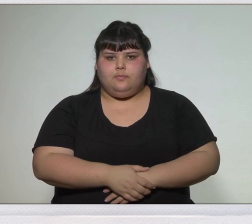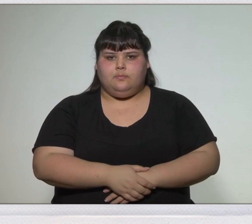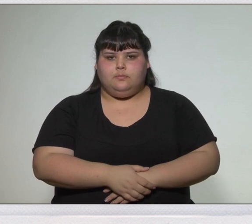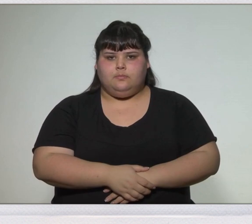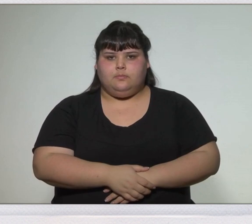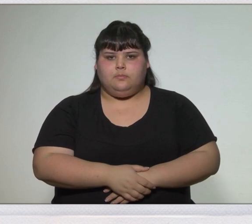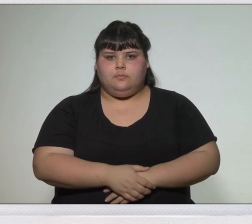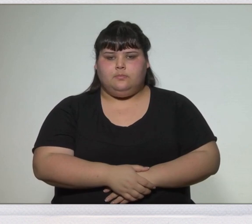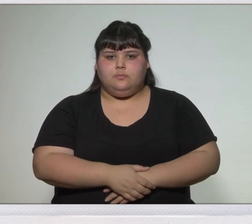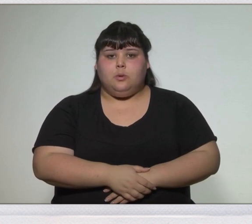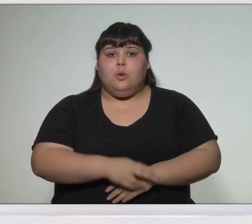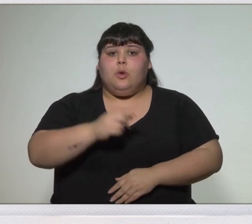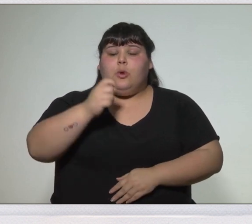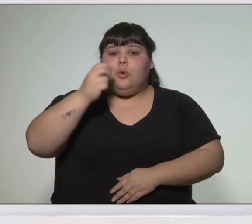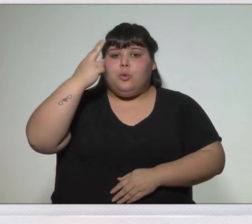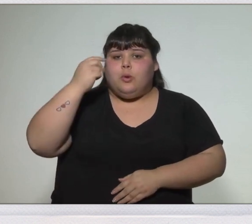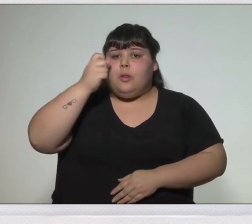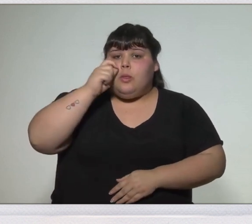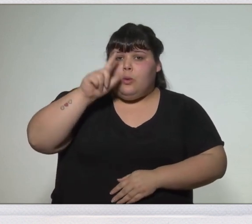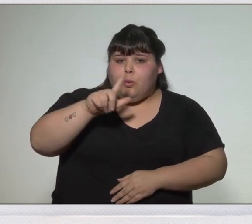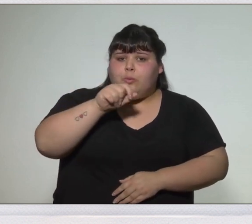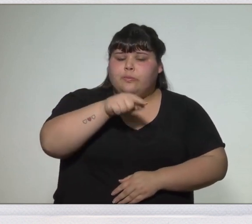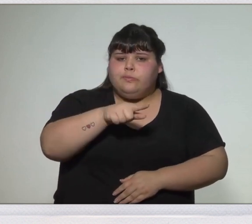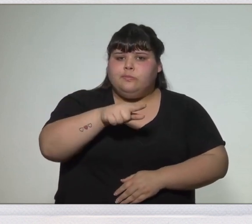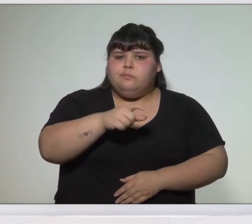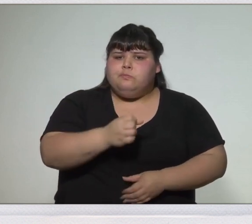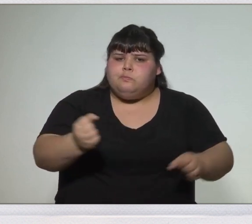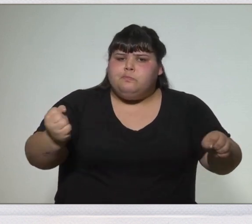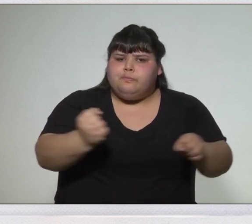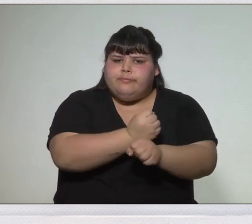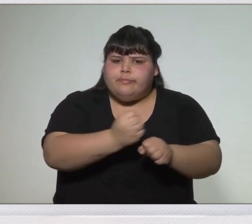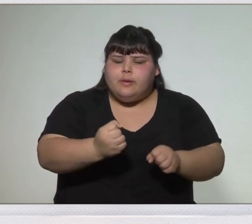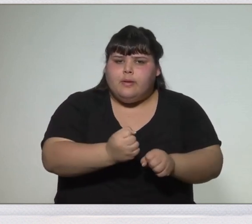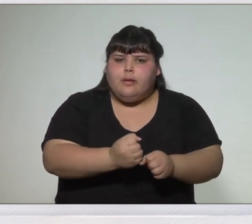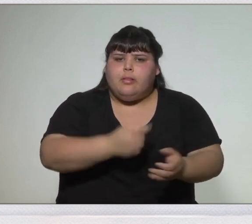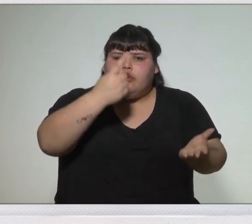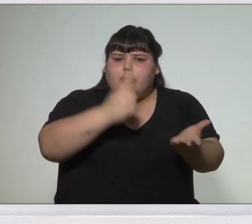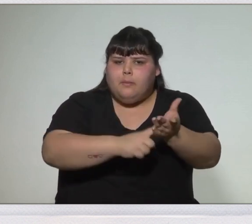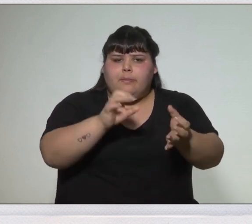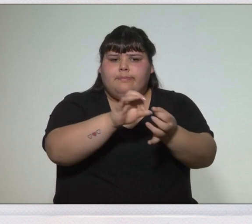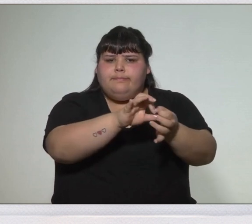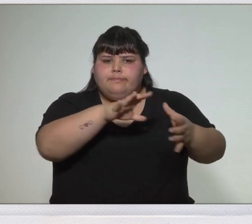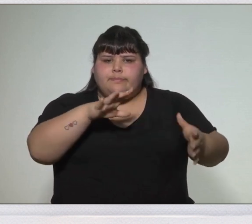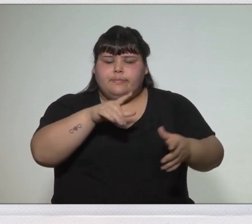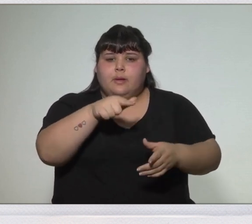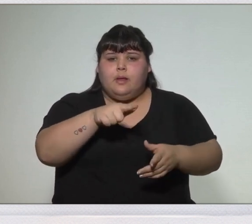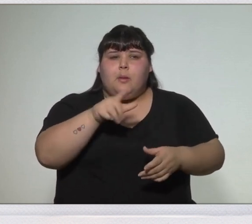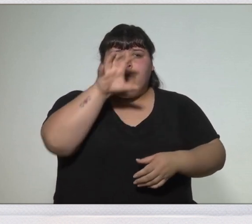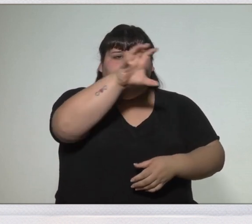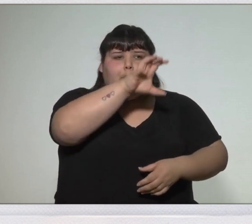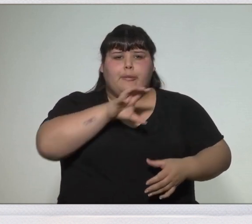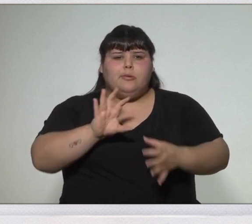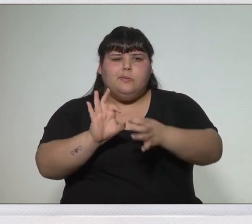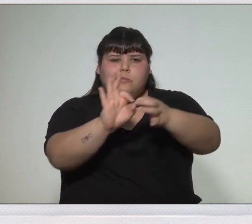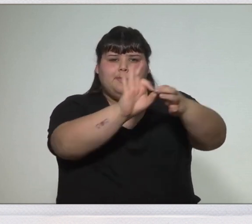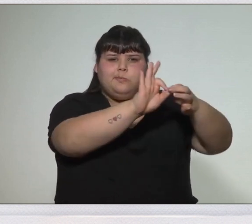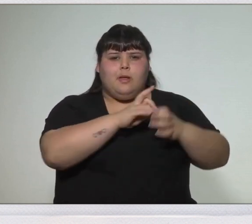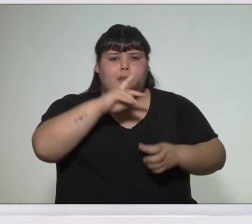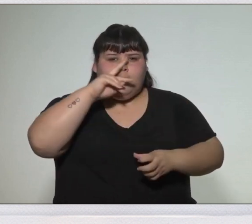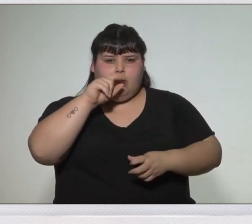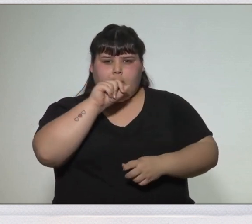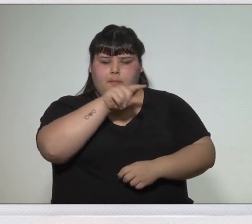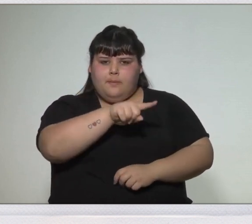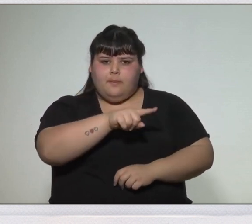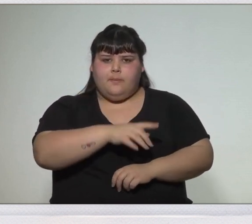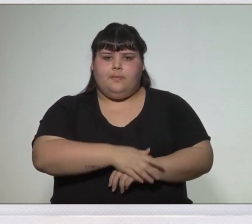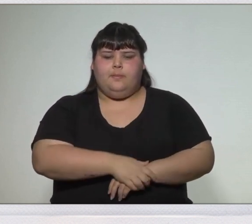El 9 de julio se aprueba la Declaración de Independencia de las Provincias Unidas del Río